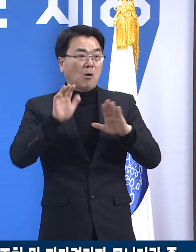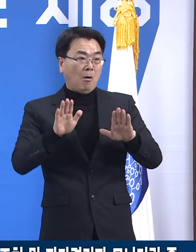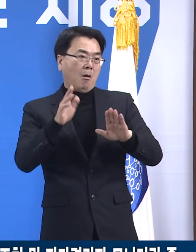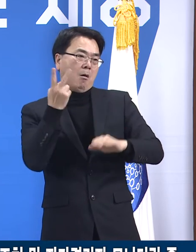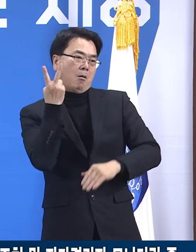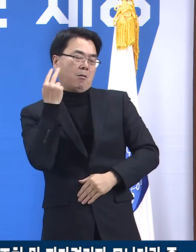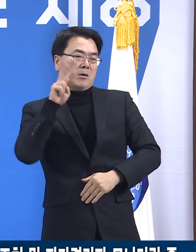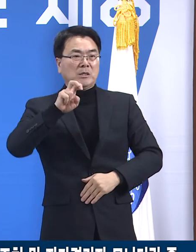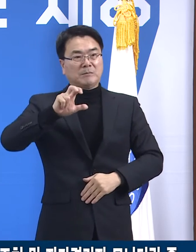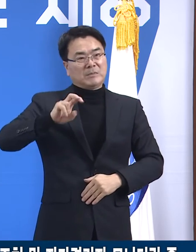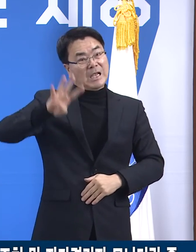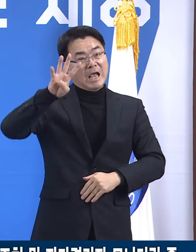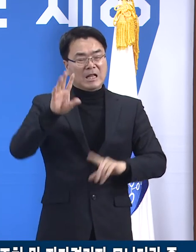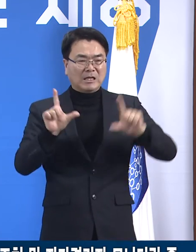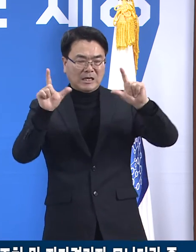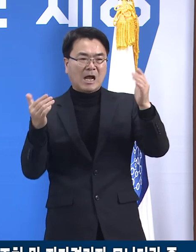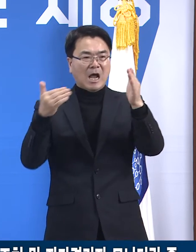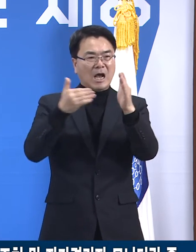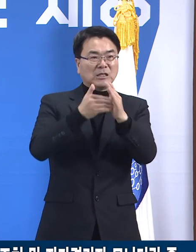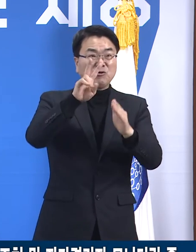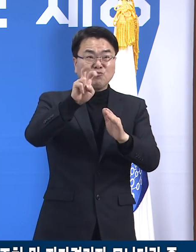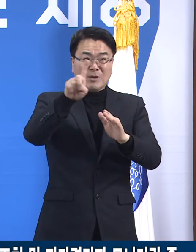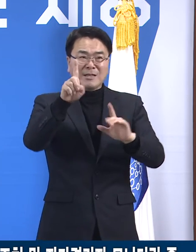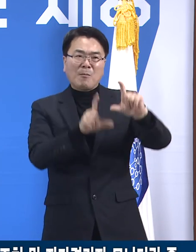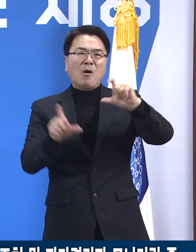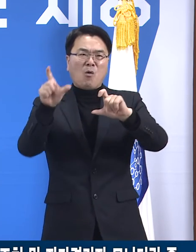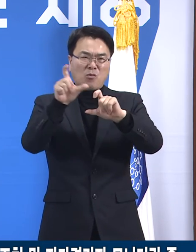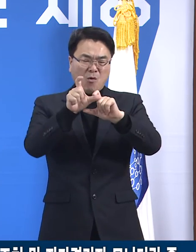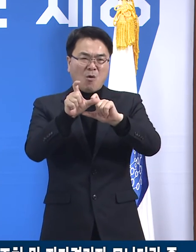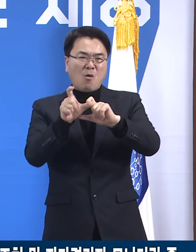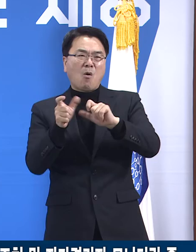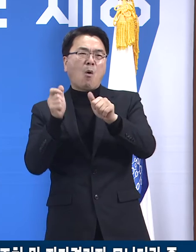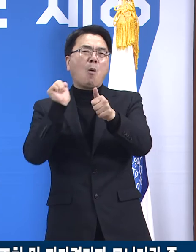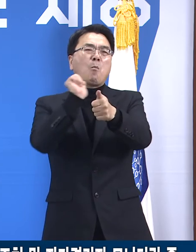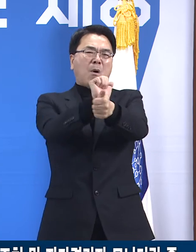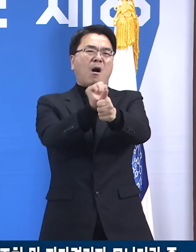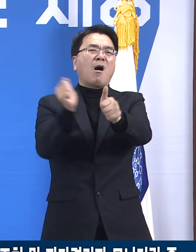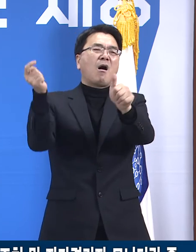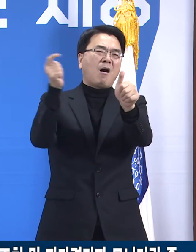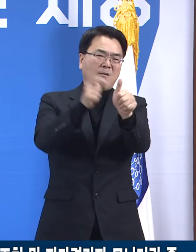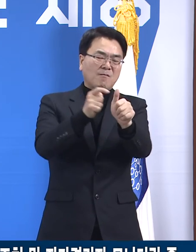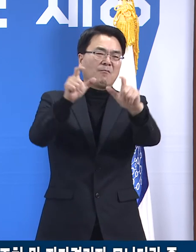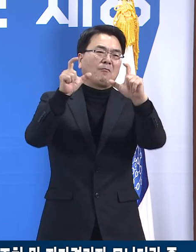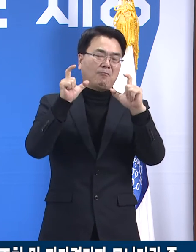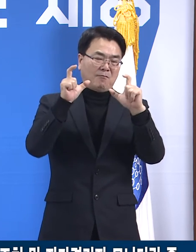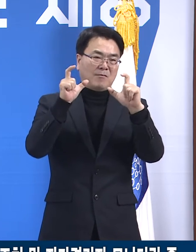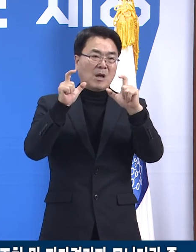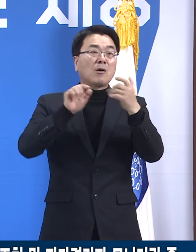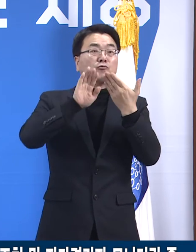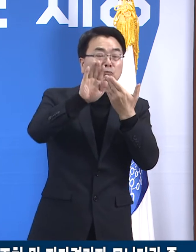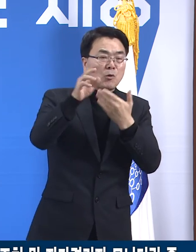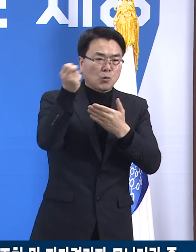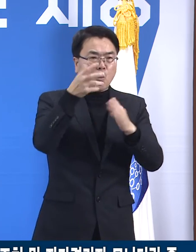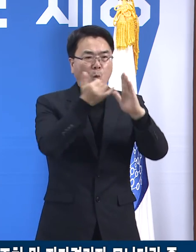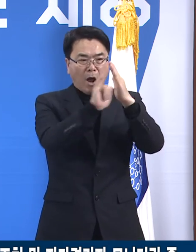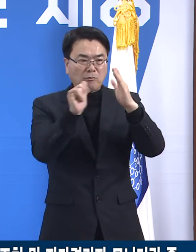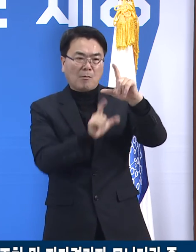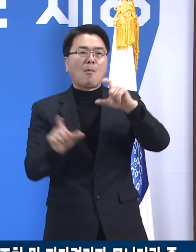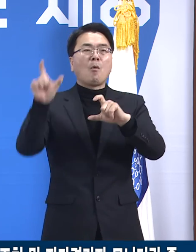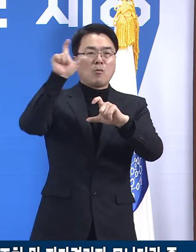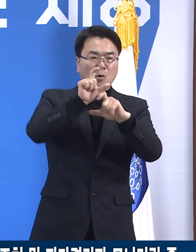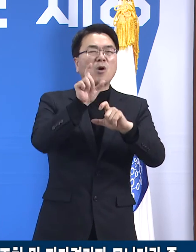21명이 추가 확진 판정을 받았습니다. 이어 25일 확진자의 가족 3명이 추가로